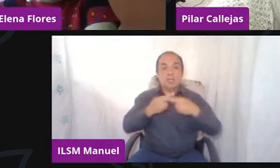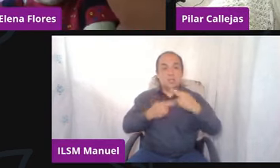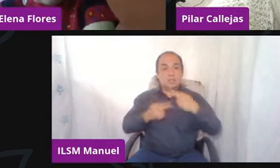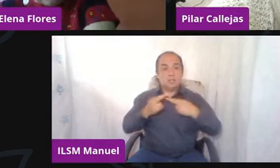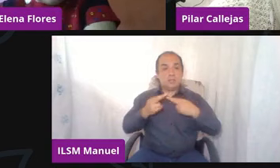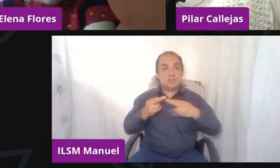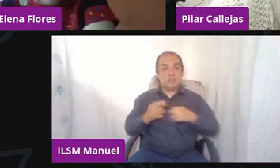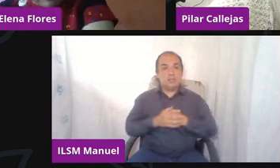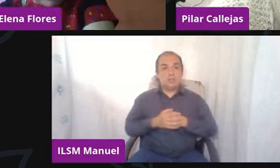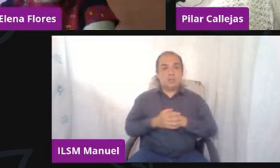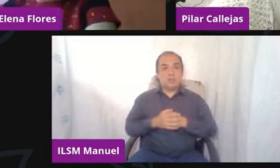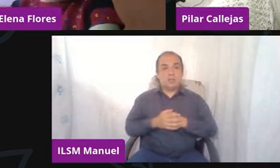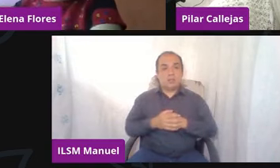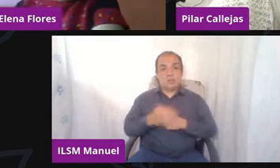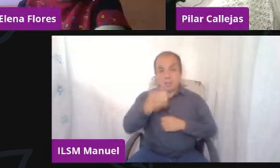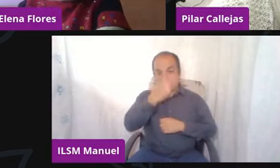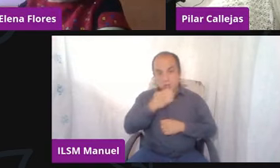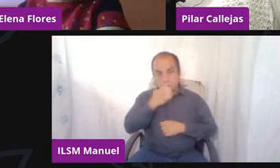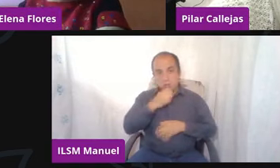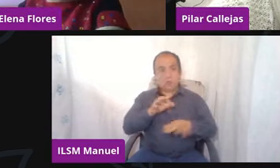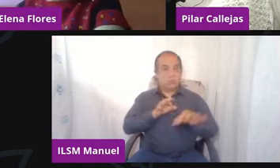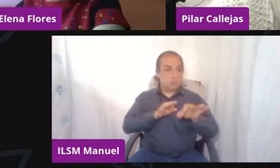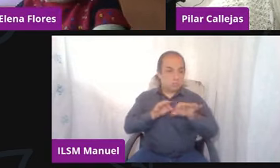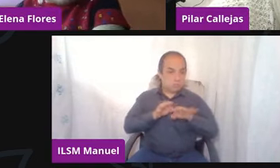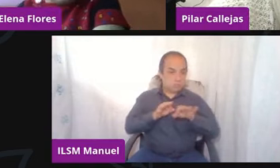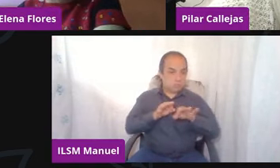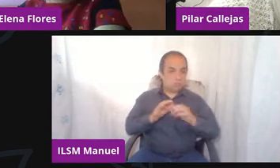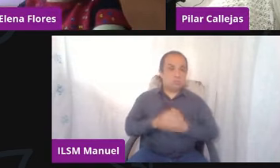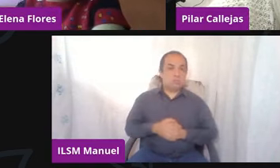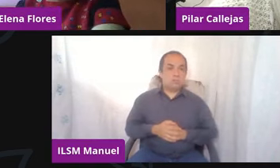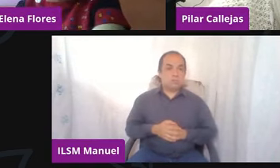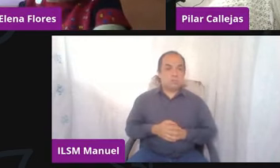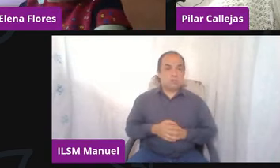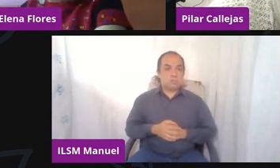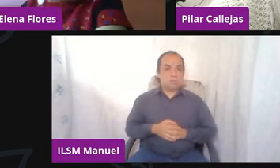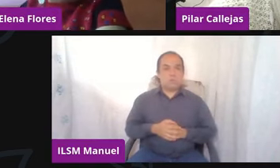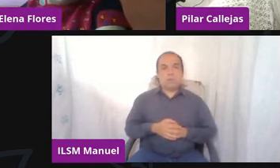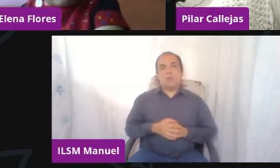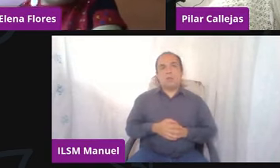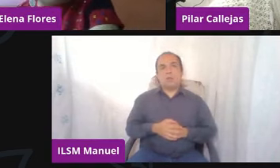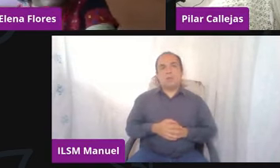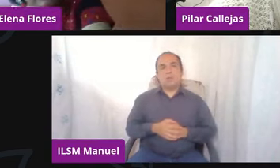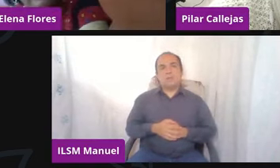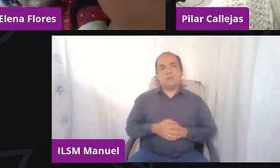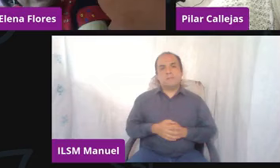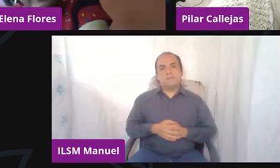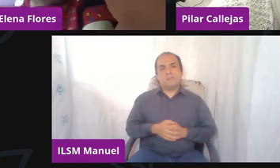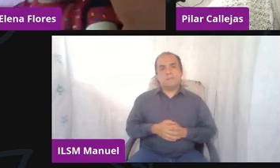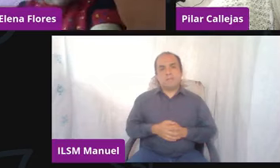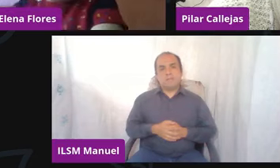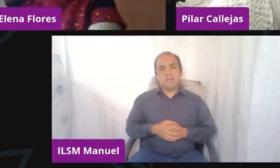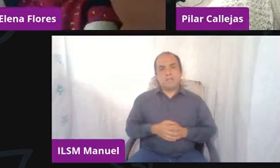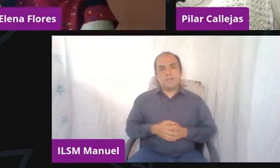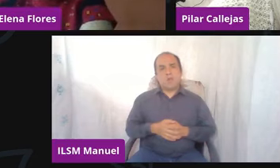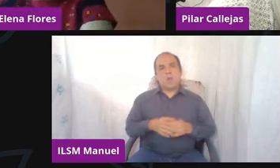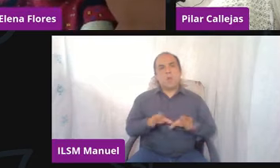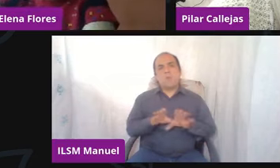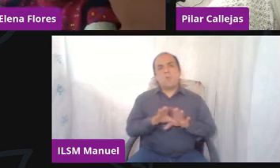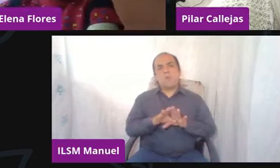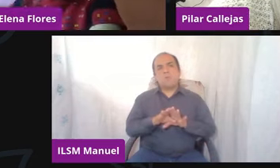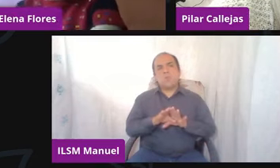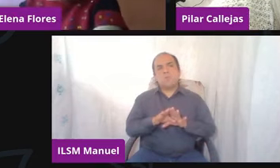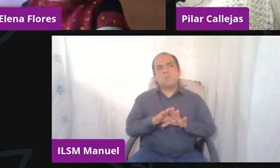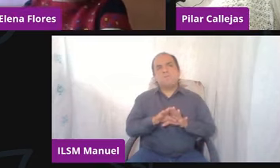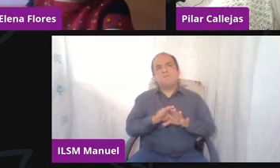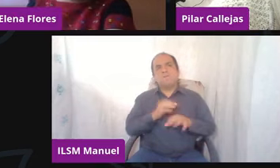perdón, de la escuela, del trabajo, ¿cómo detectar si vienen sufriendo algún tipo de estrés o ansiedad por haber ido a la